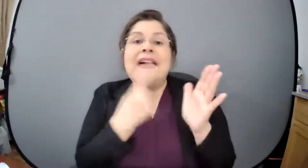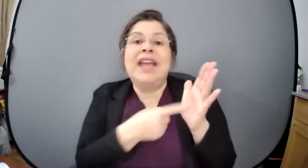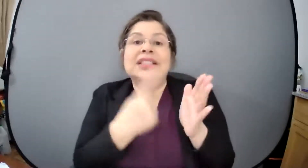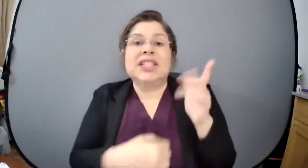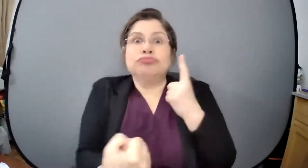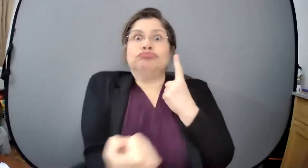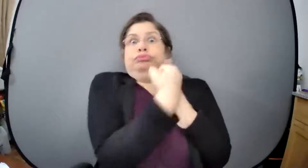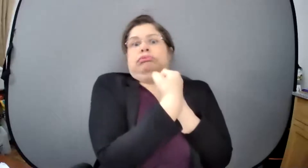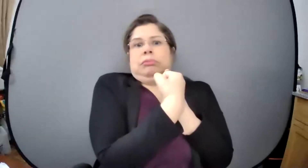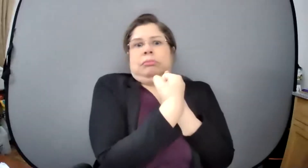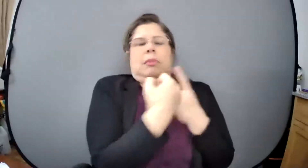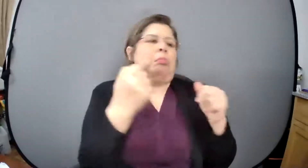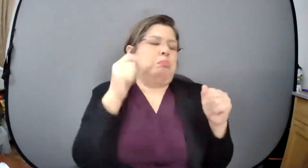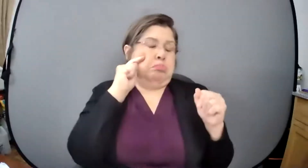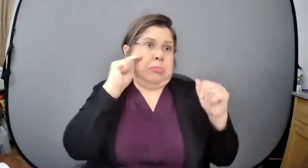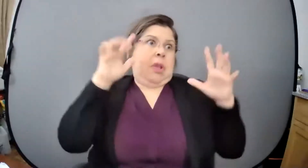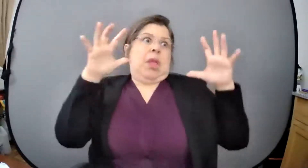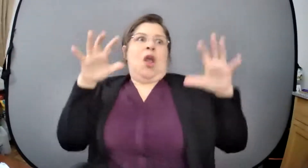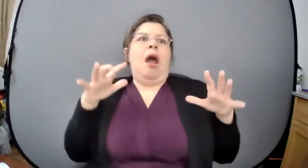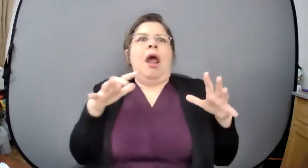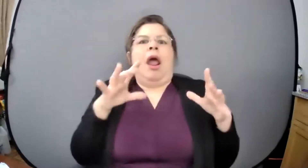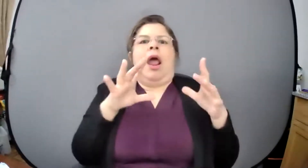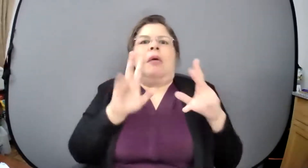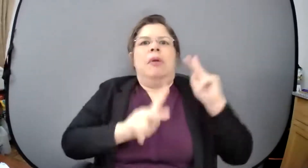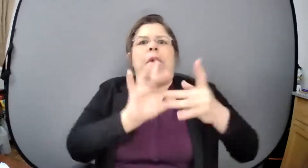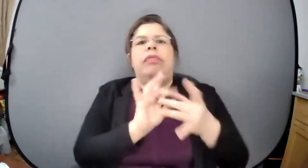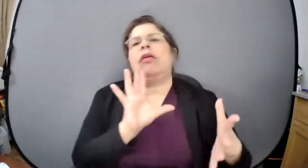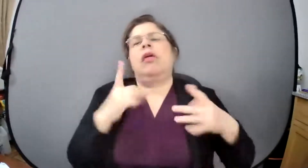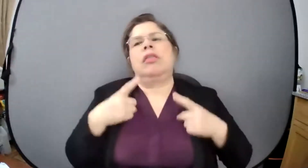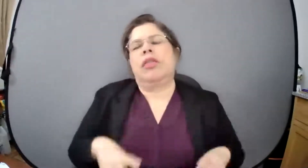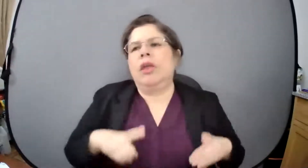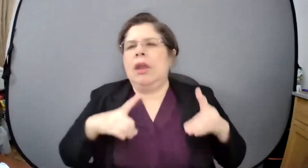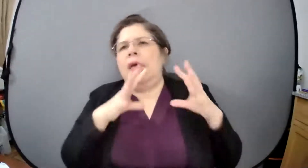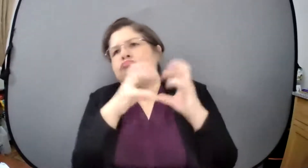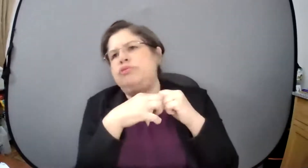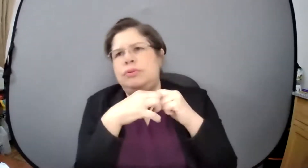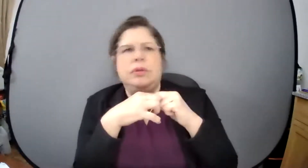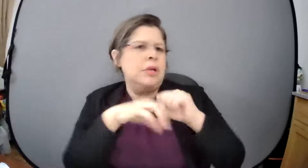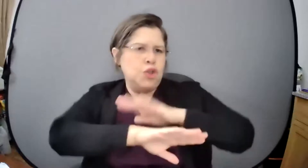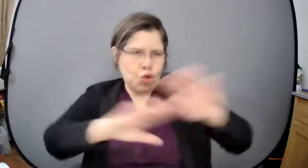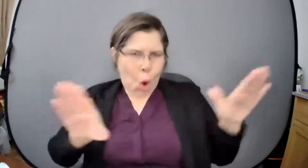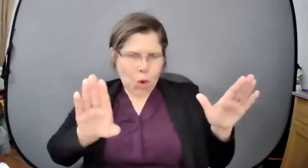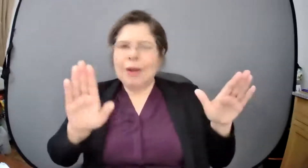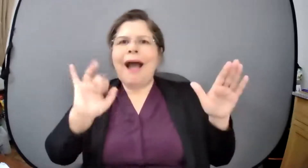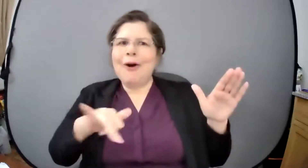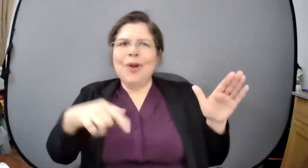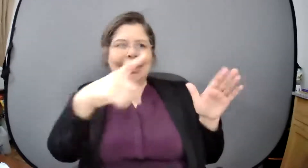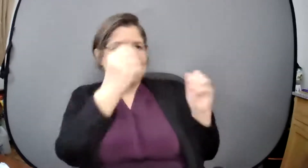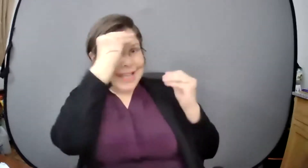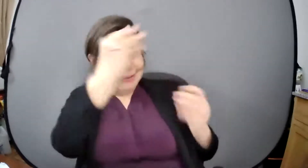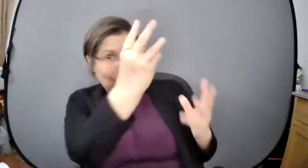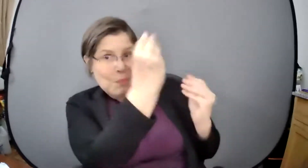esto es aprendizaje constantemente y cuenten conmigo en lo que yo pueda ayudar acá desde Caguas y pues como soy